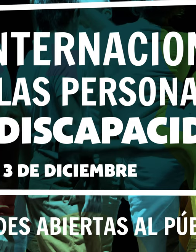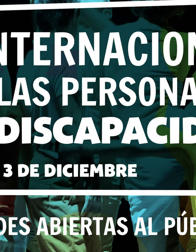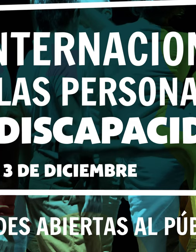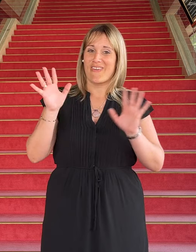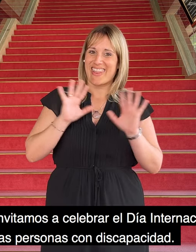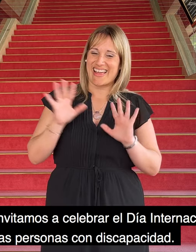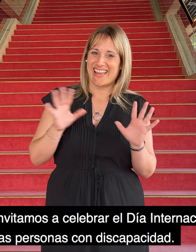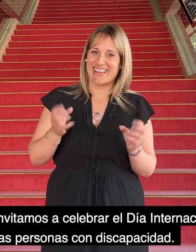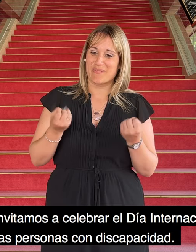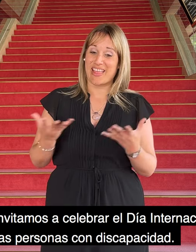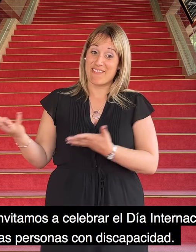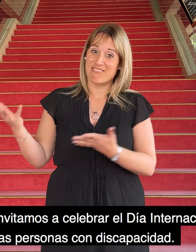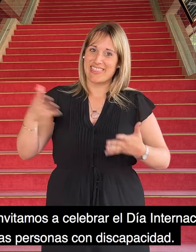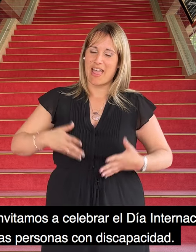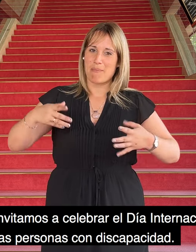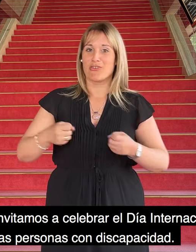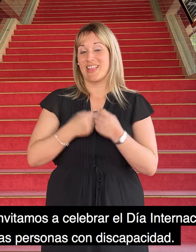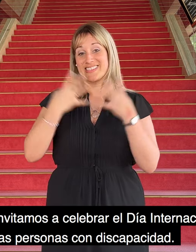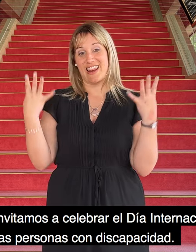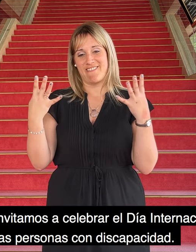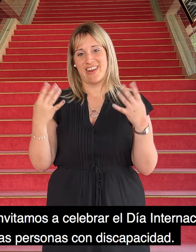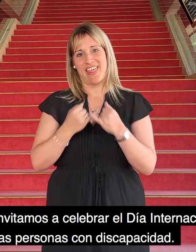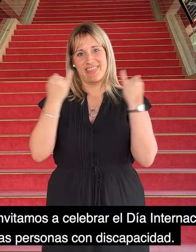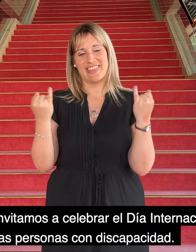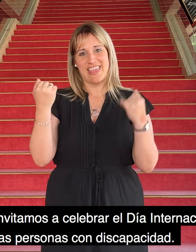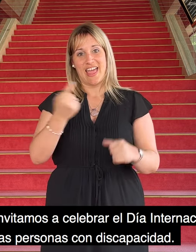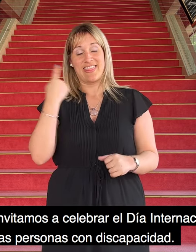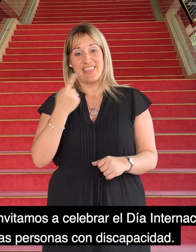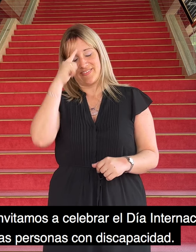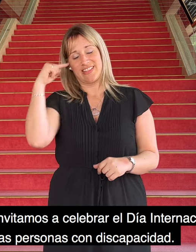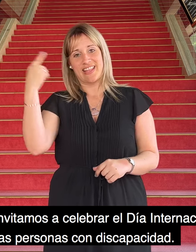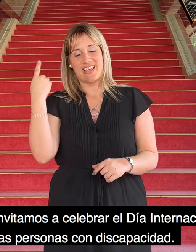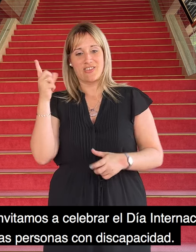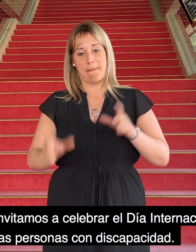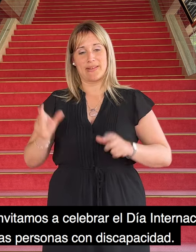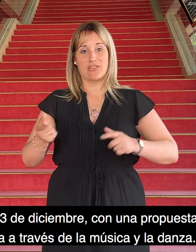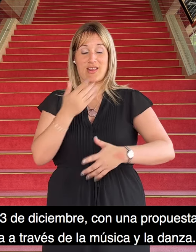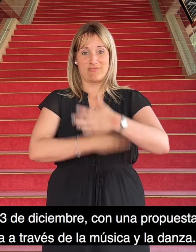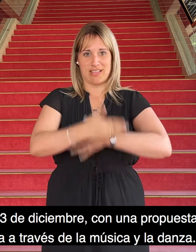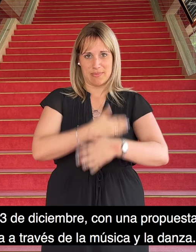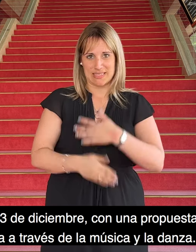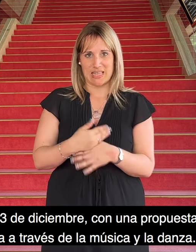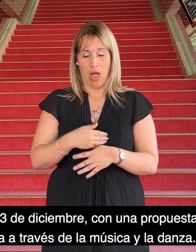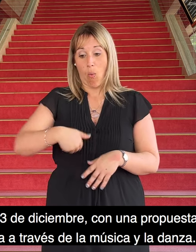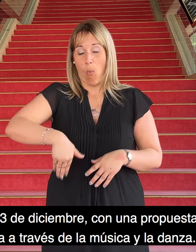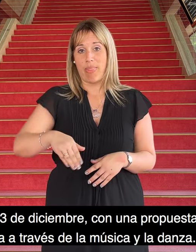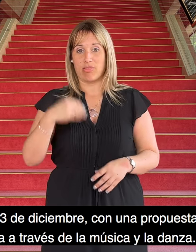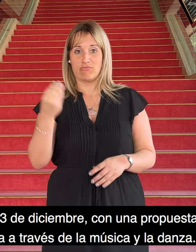Hola, les invitamos a celebrar el Día Internacional de las Personas con Discapacidad, el próximo sábado 3 de